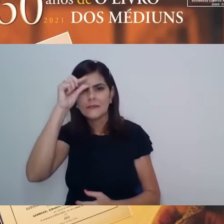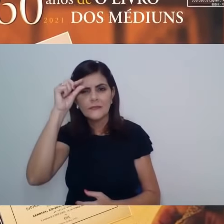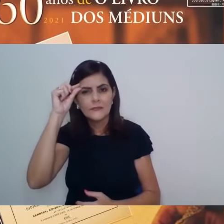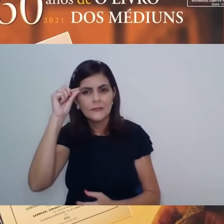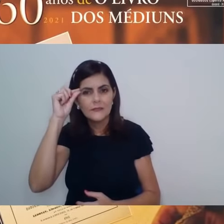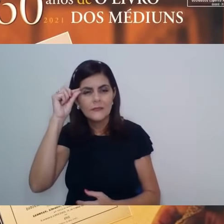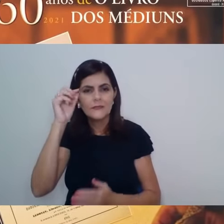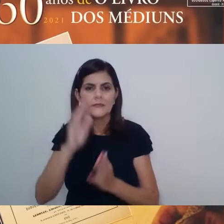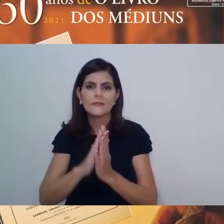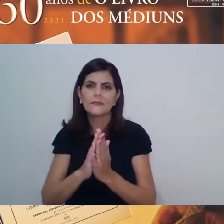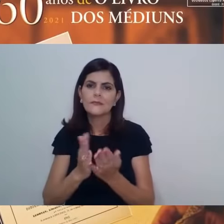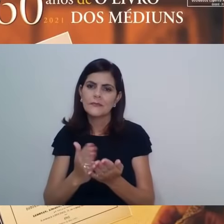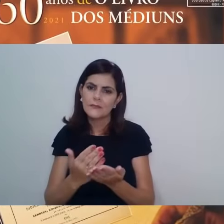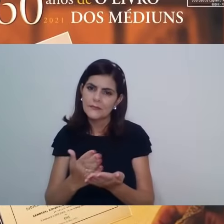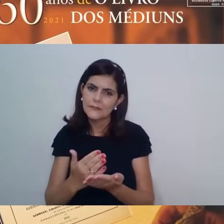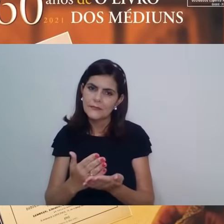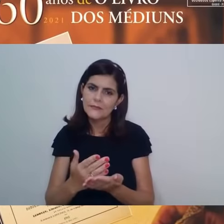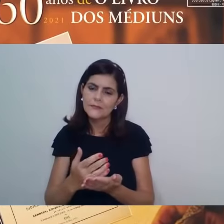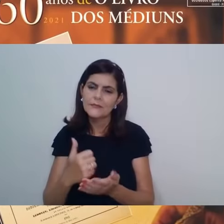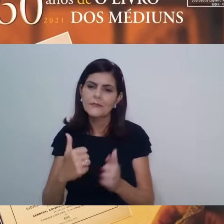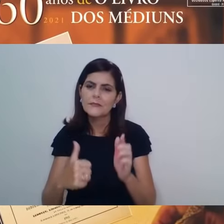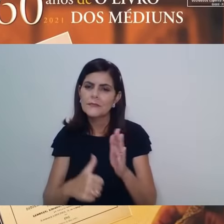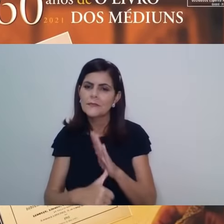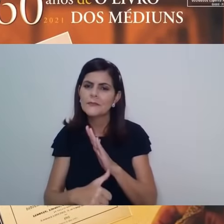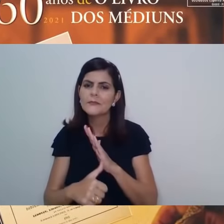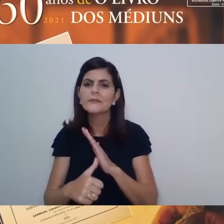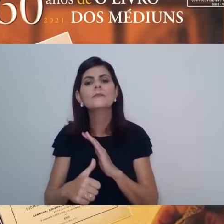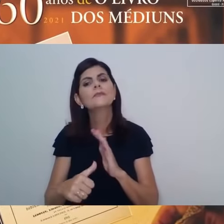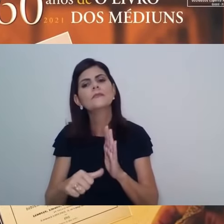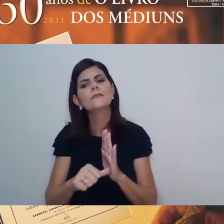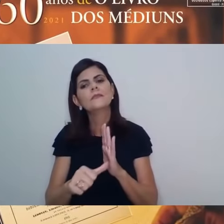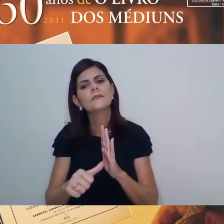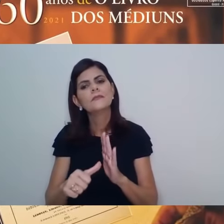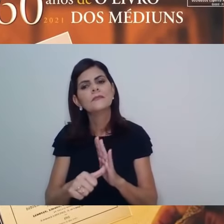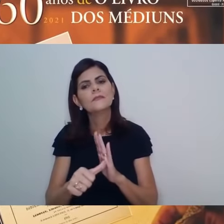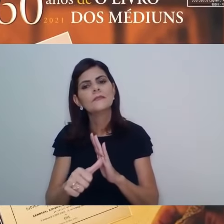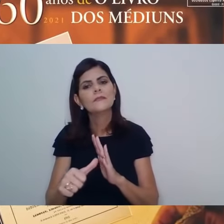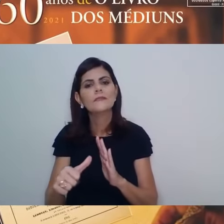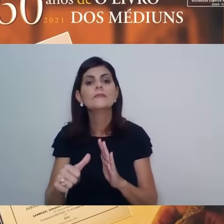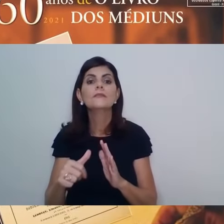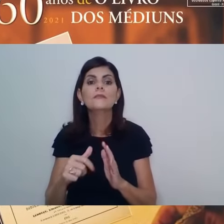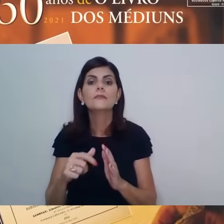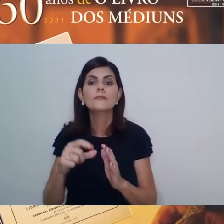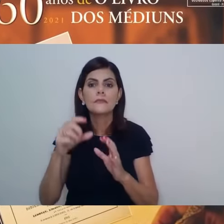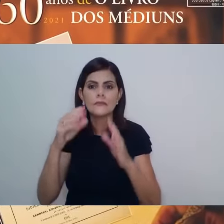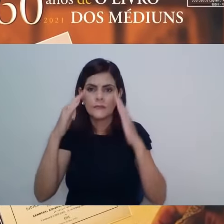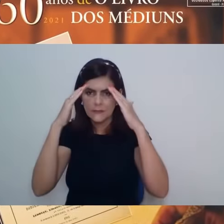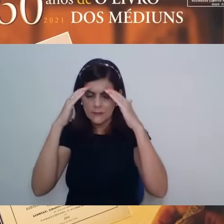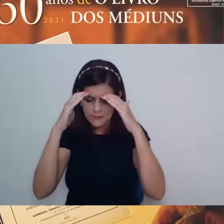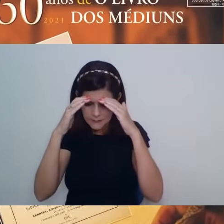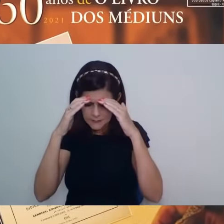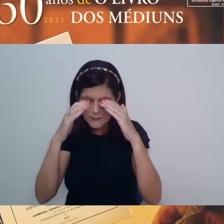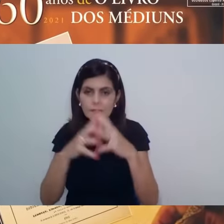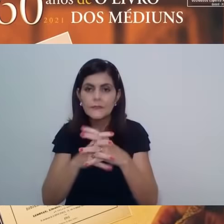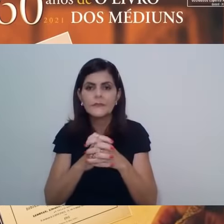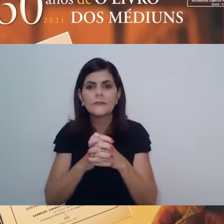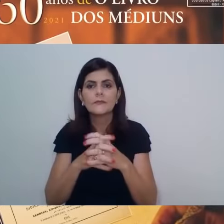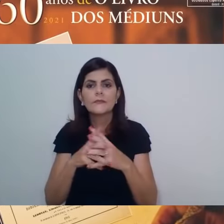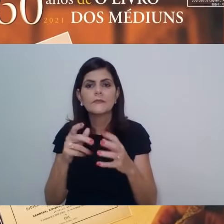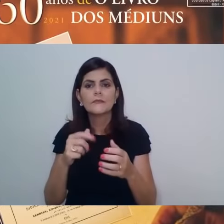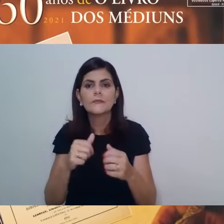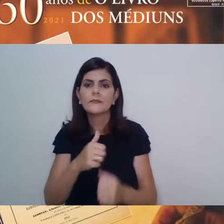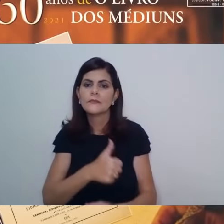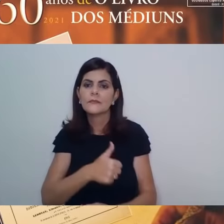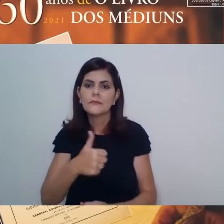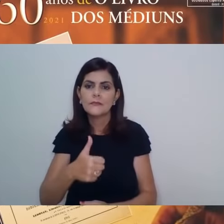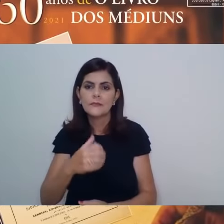no livro Emmanuel, primeiro livro de sua autoria, pela psicografia de Chico Xavier, quando lá no capítulo 11, no